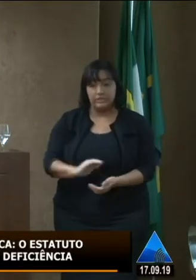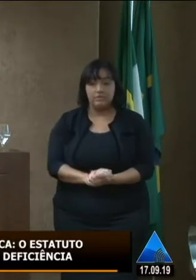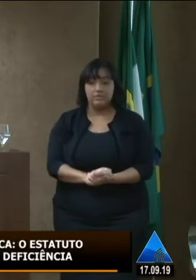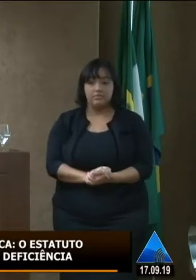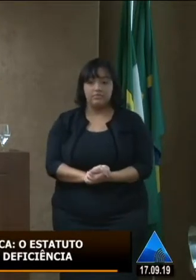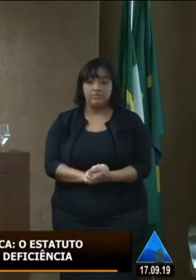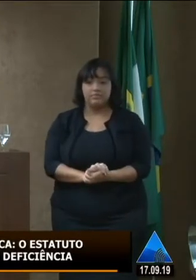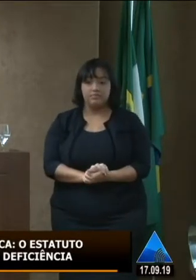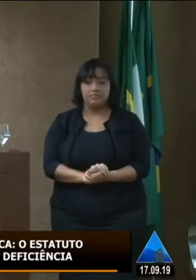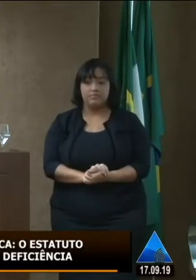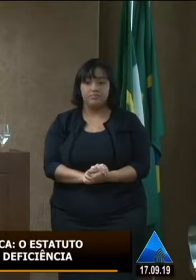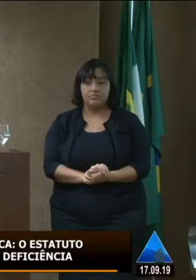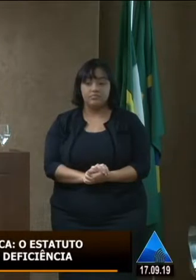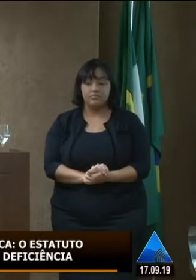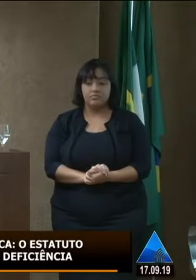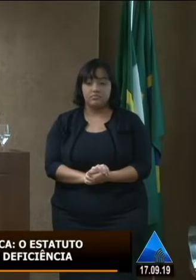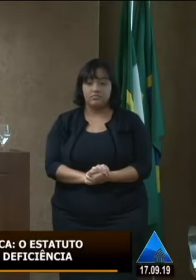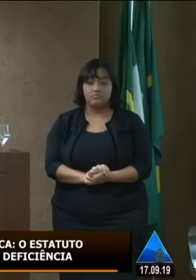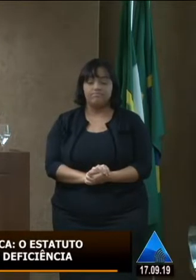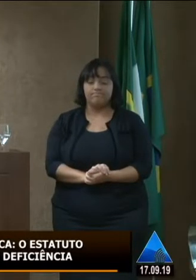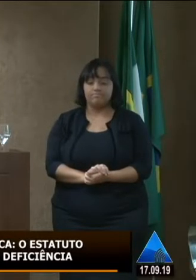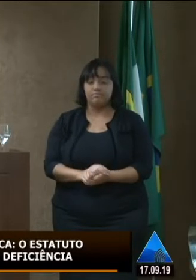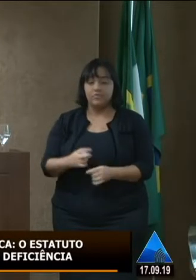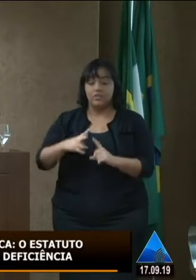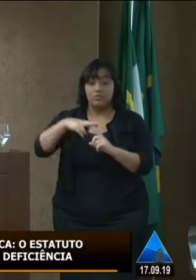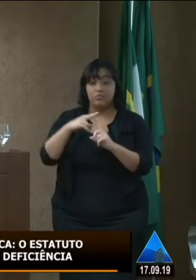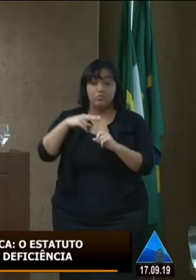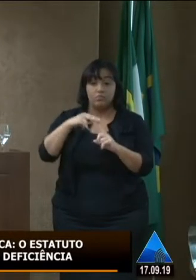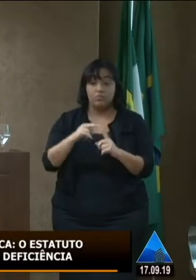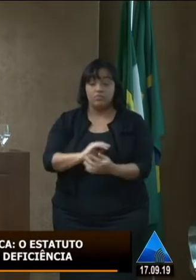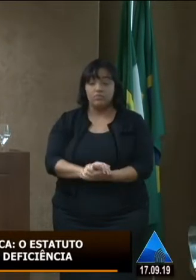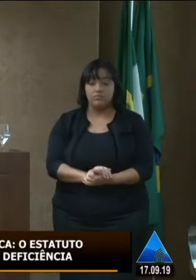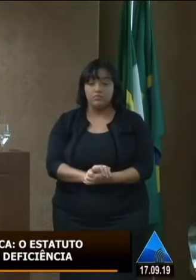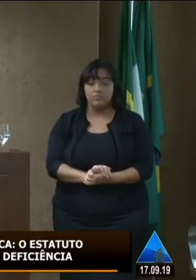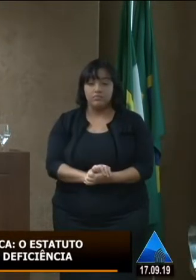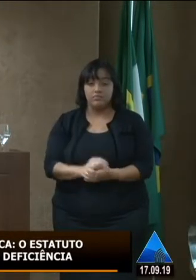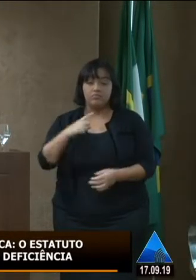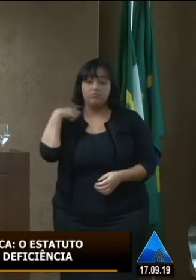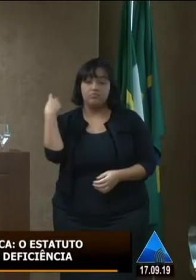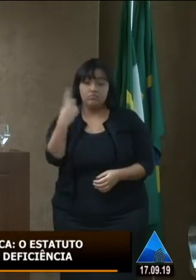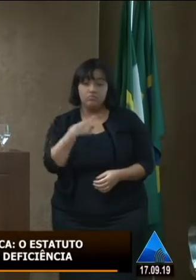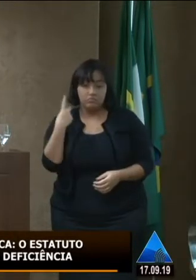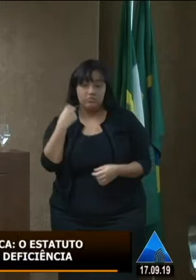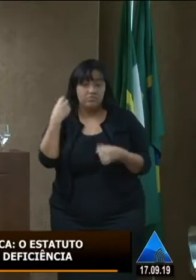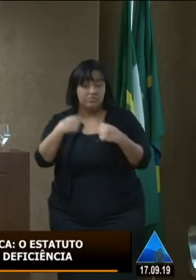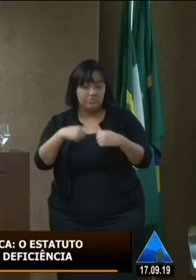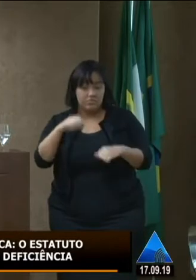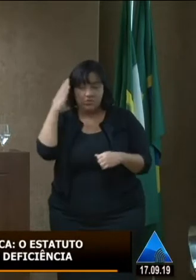vítima de algum tipo de violação na sua casa e esta intersetorialidade que nos mostra isso